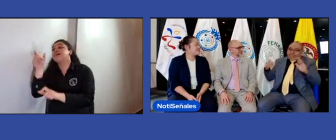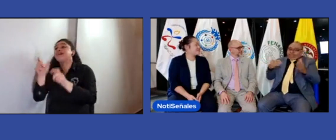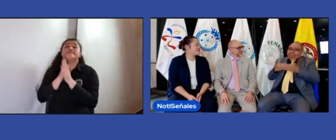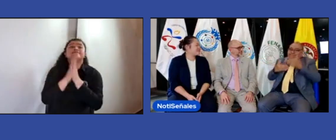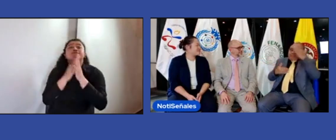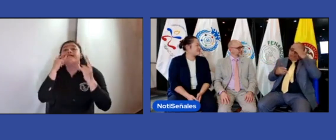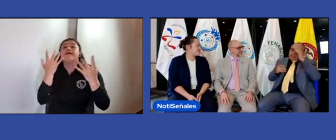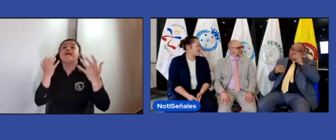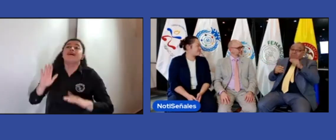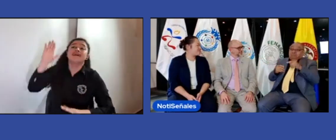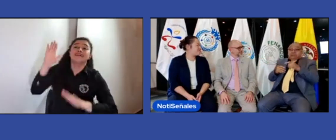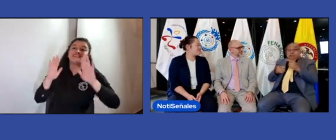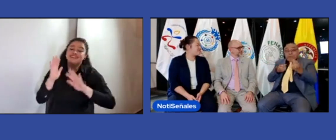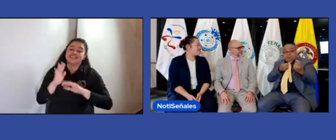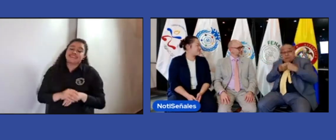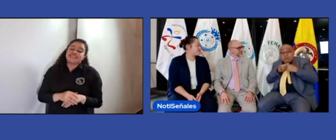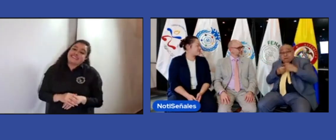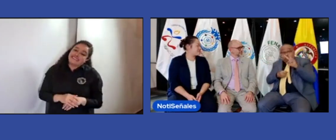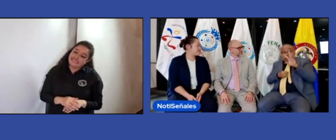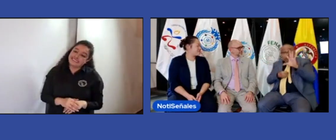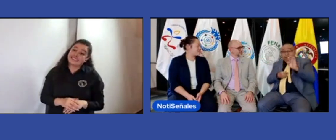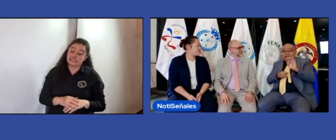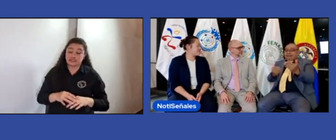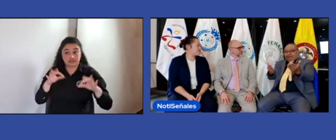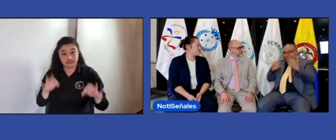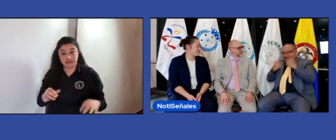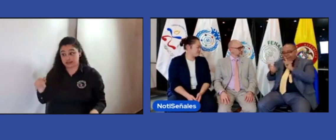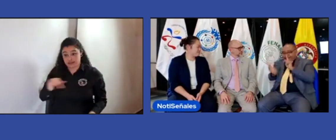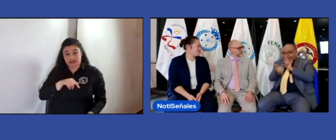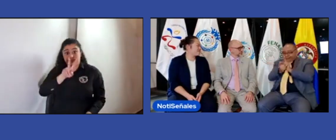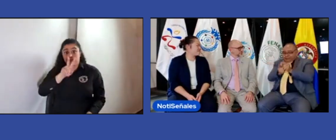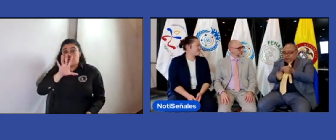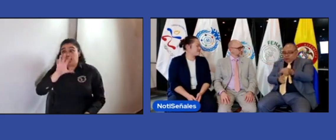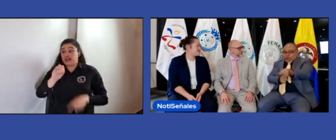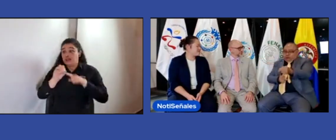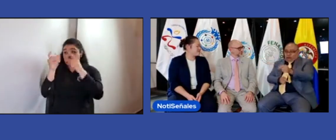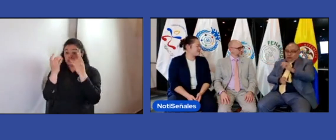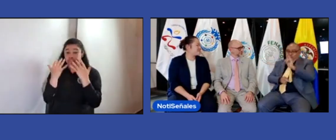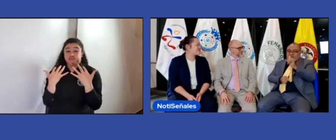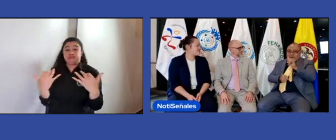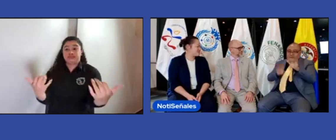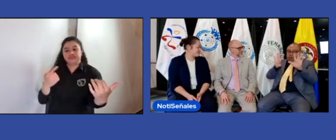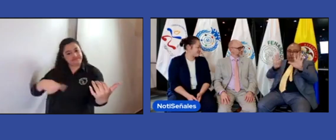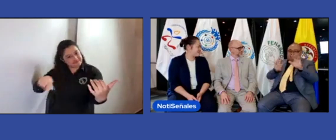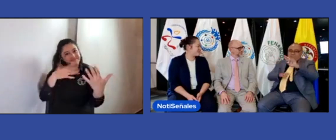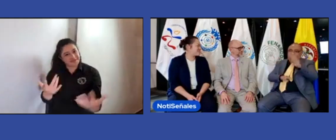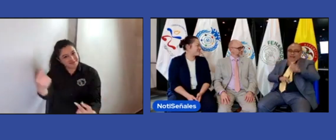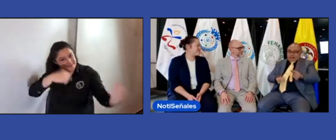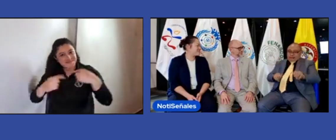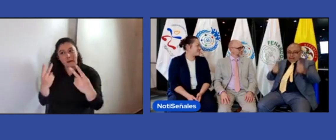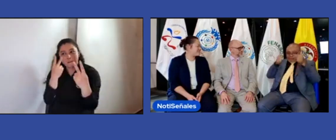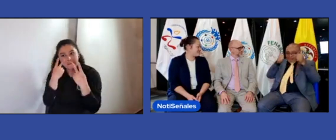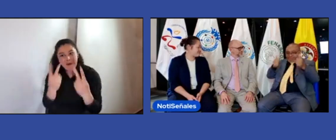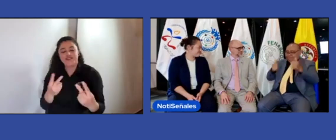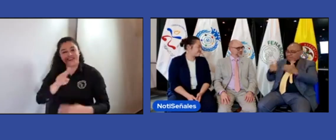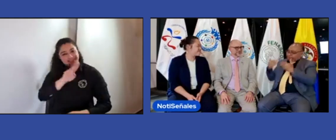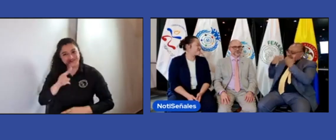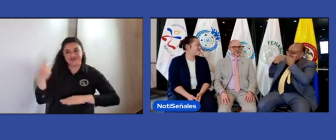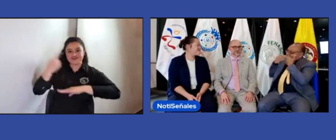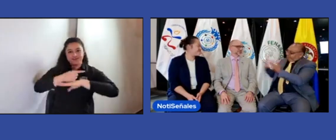muchas ganas de este lugar de poder aprender de lo que va a pasar en este encuentro pero no se les olvide entonces el 9 de marzo nos vemos